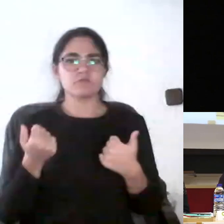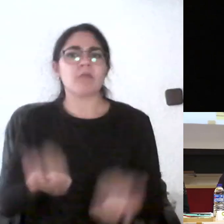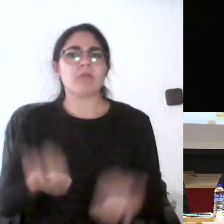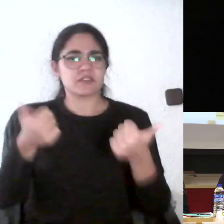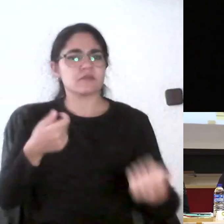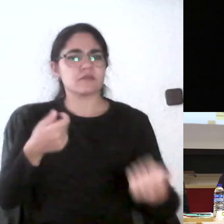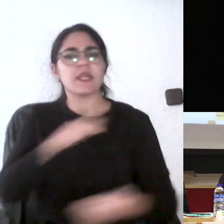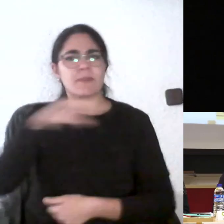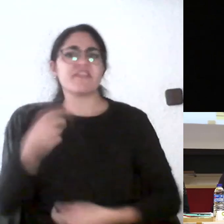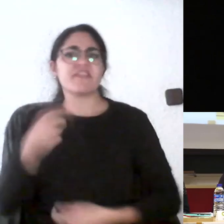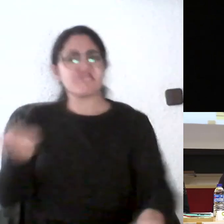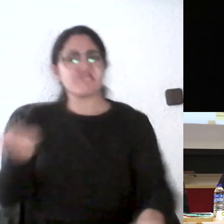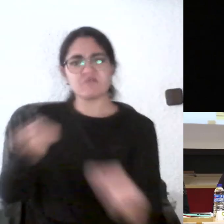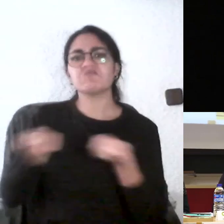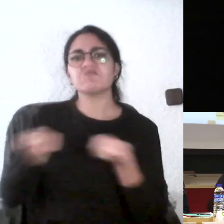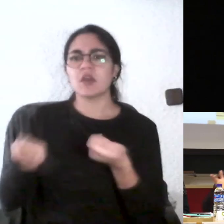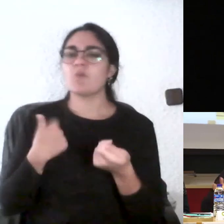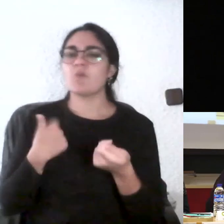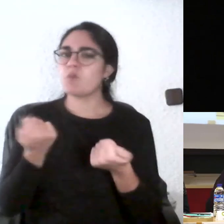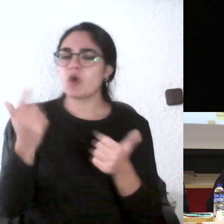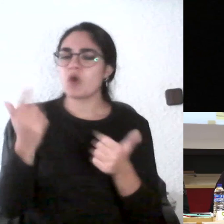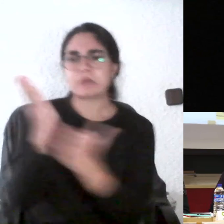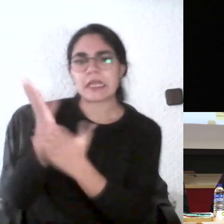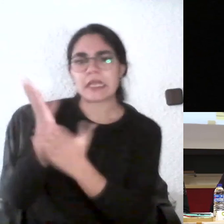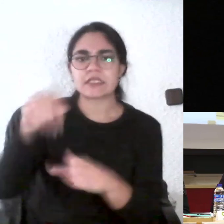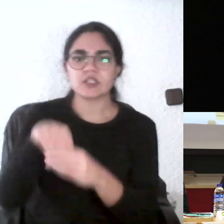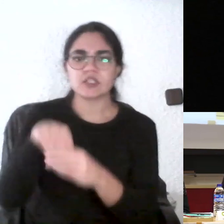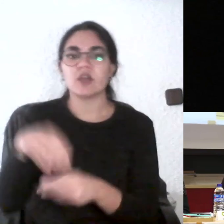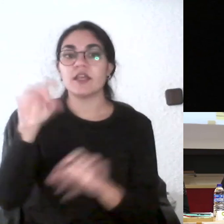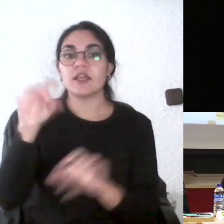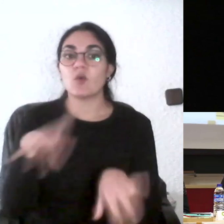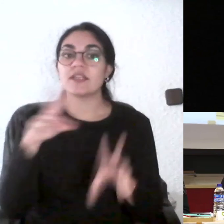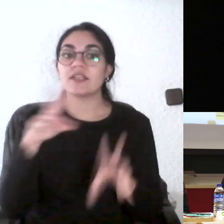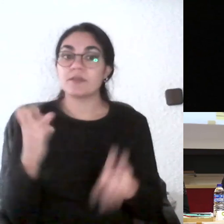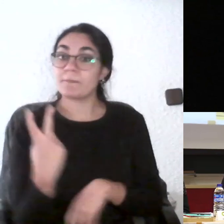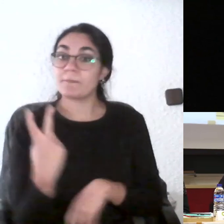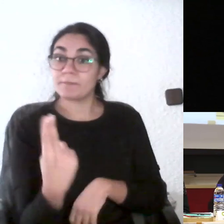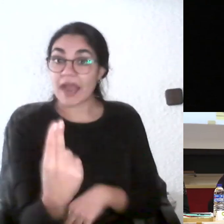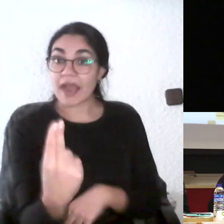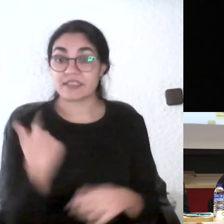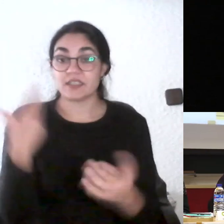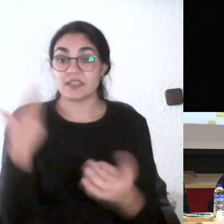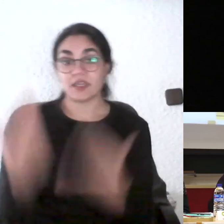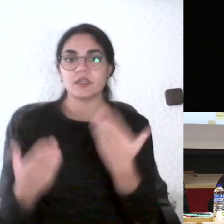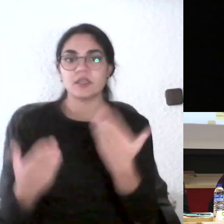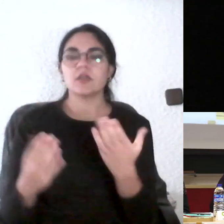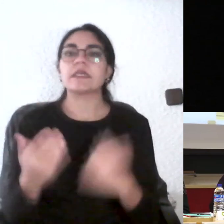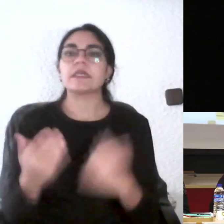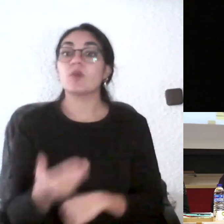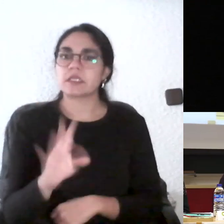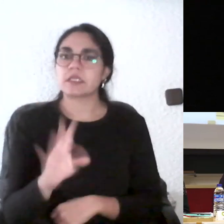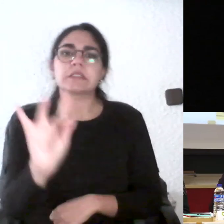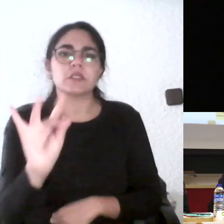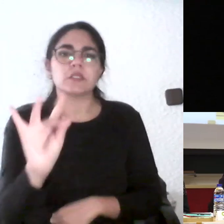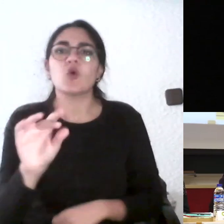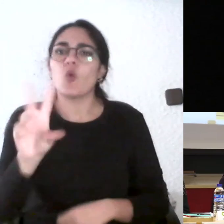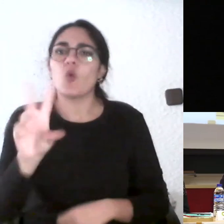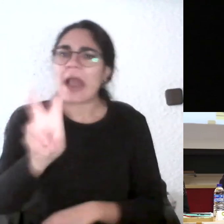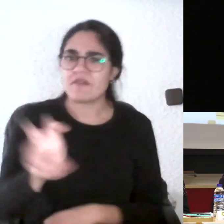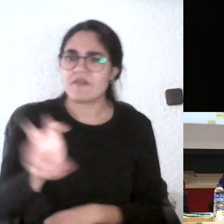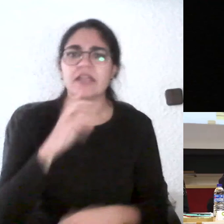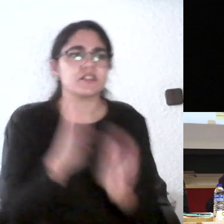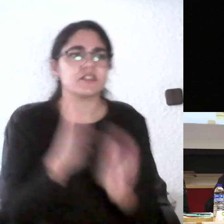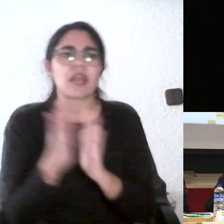futuro mejor, ¿no? el espectro de los pares es súper útil pero con rúbrica sin rúbrica